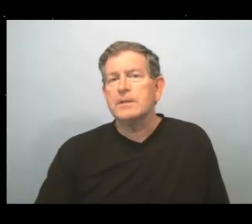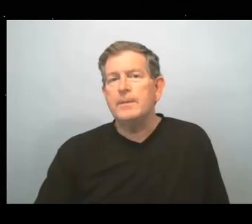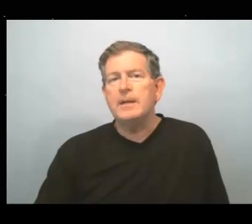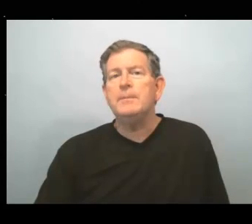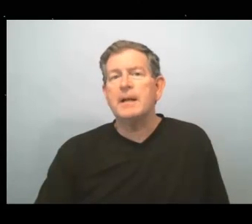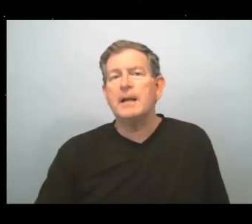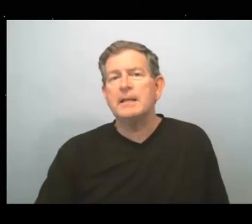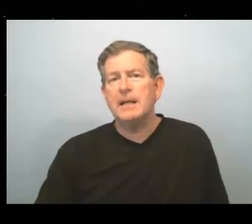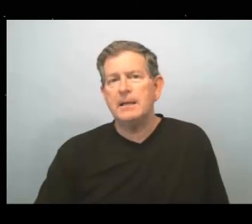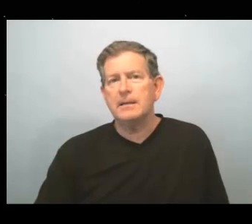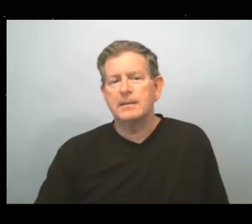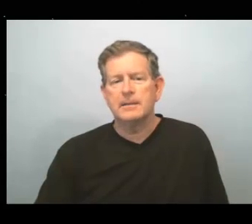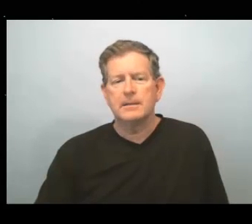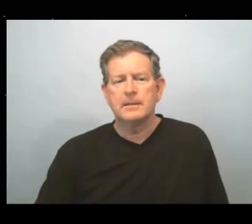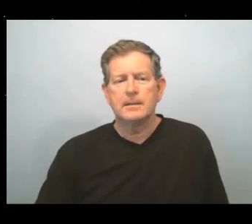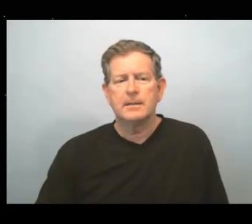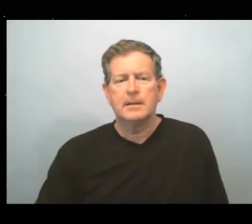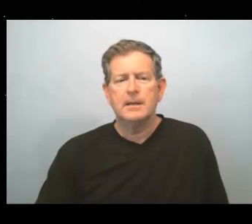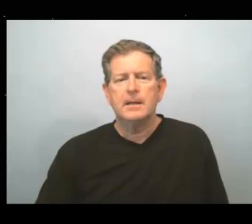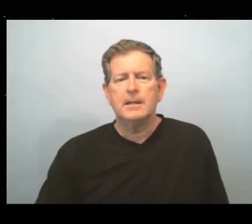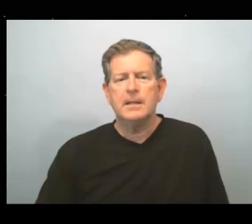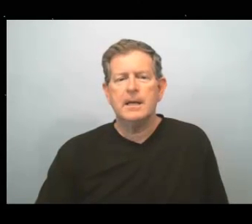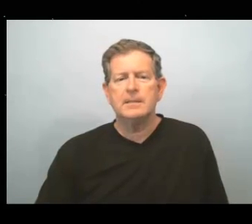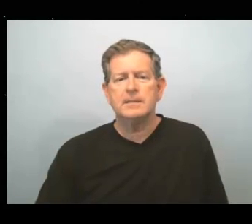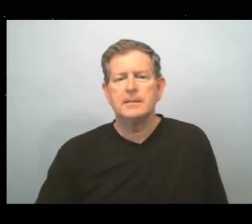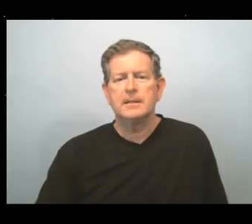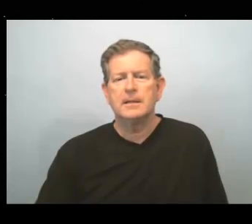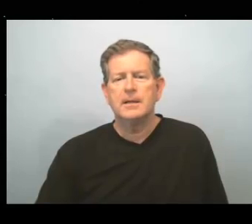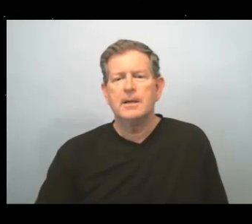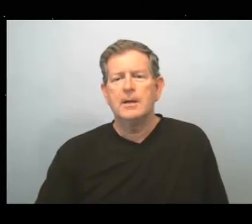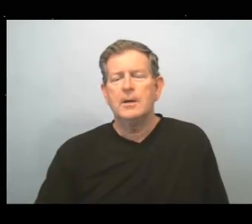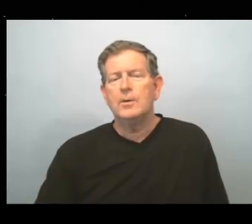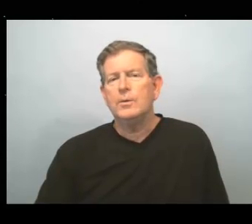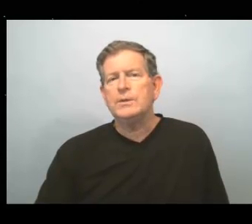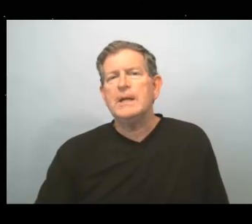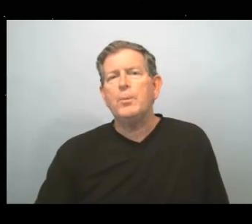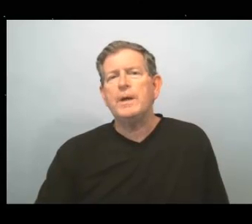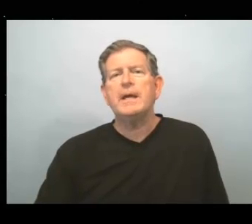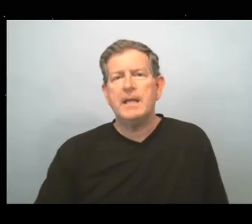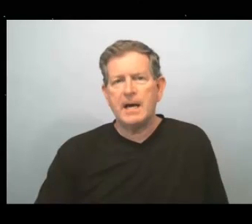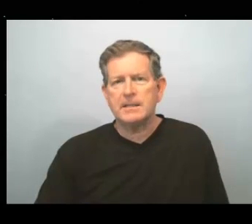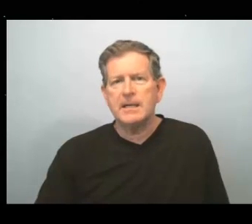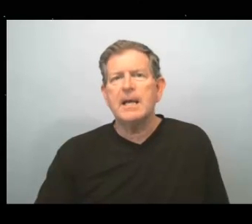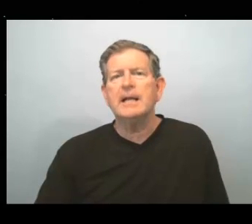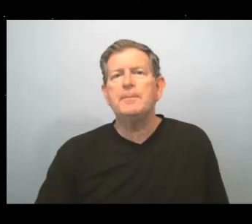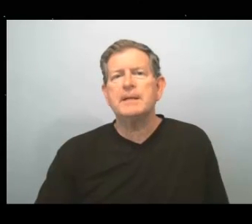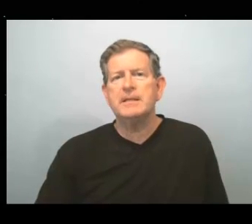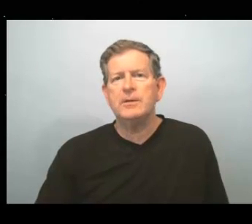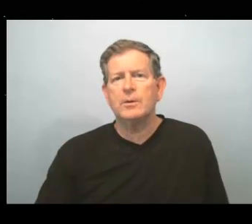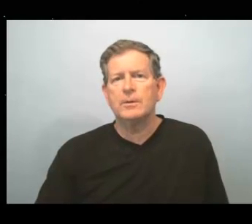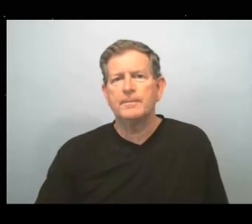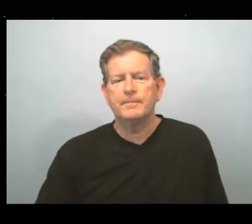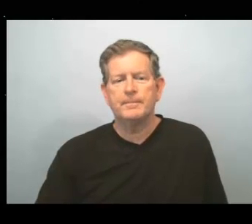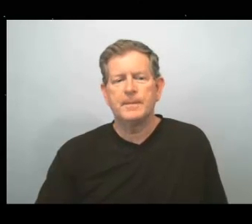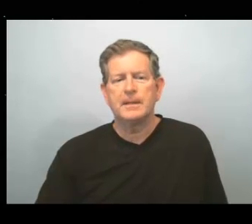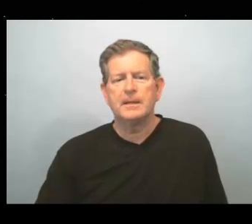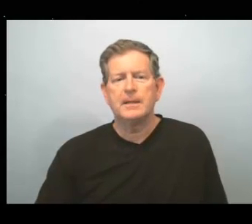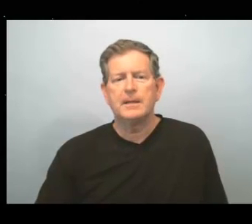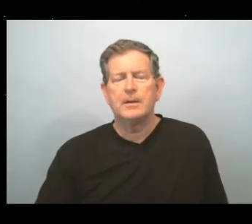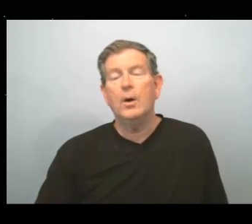ellos deberían mirar la tele, diez, usted puede quedarse en el pasillo,